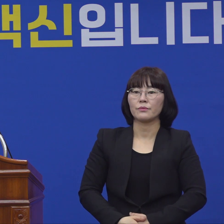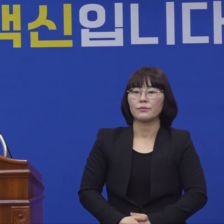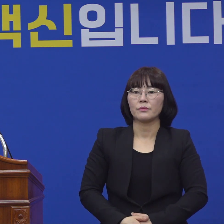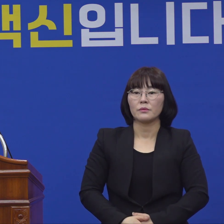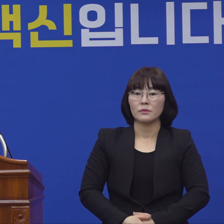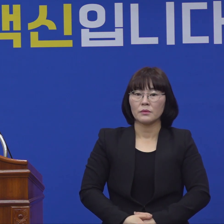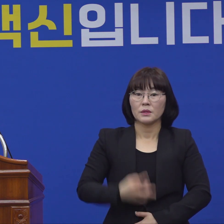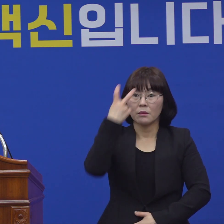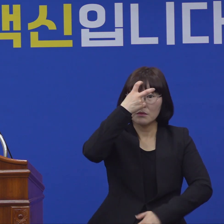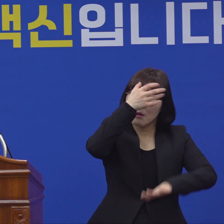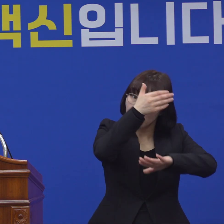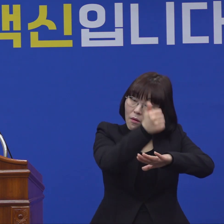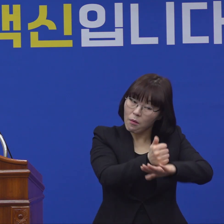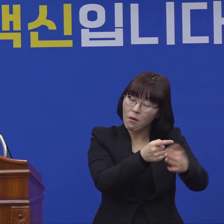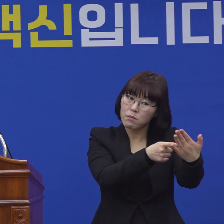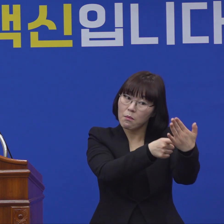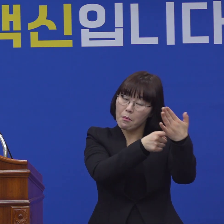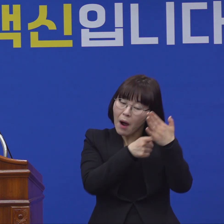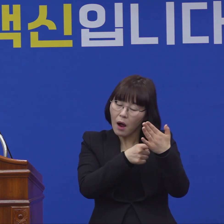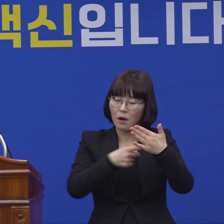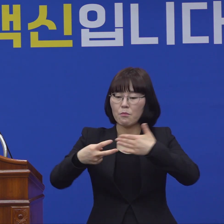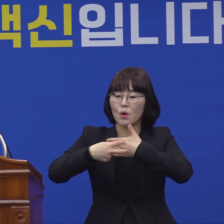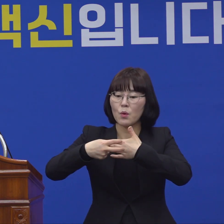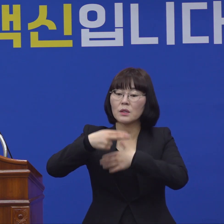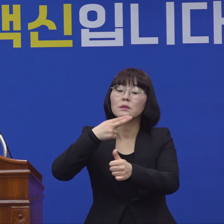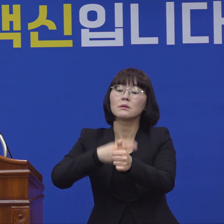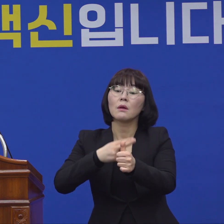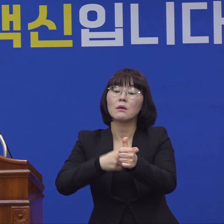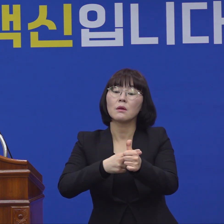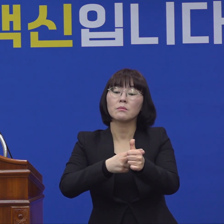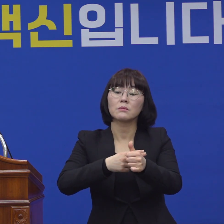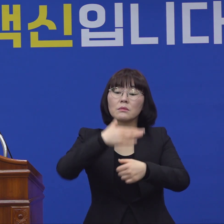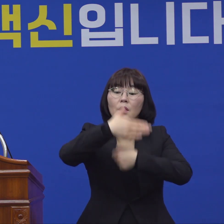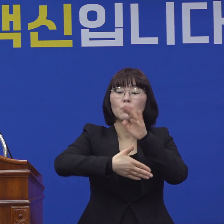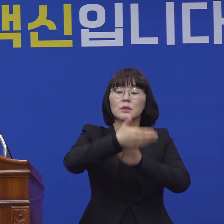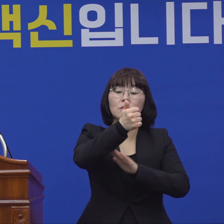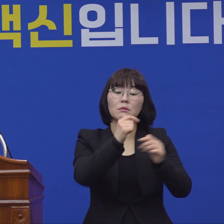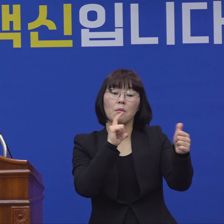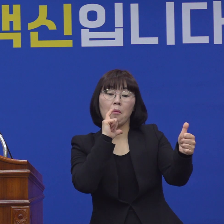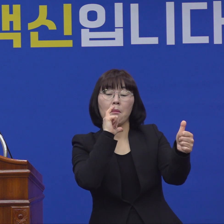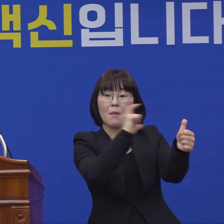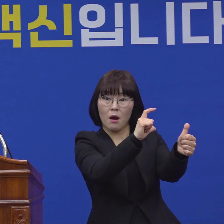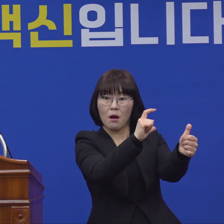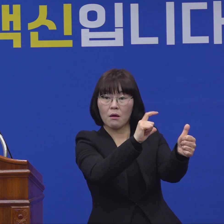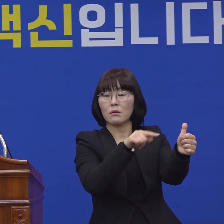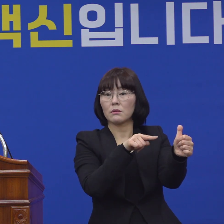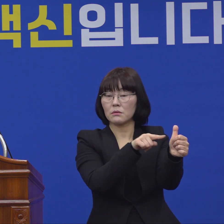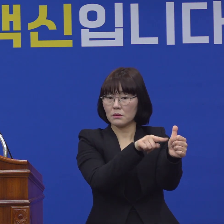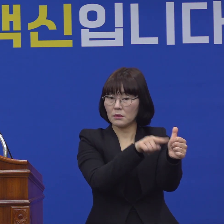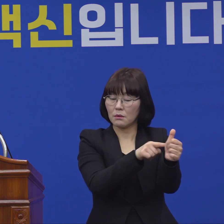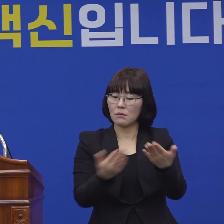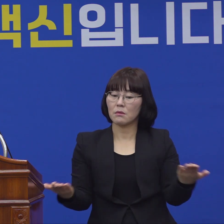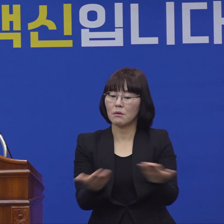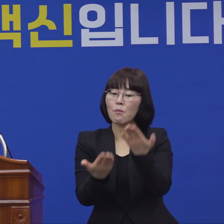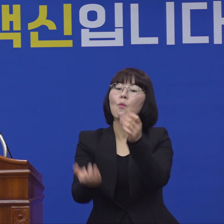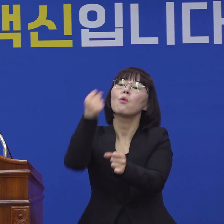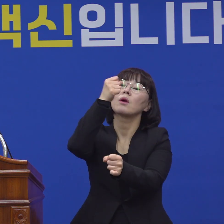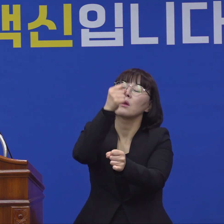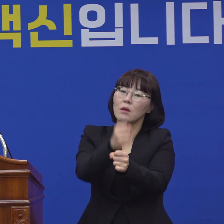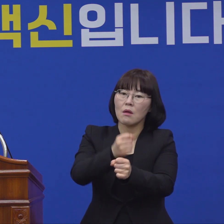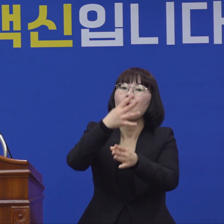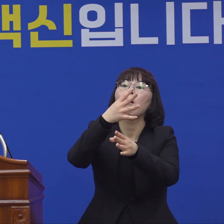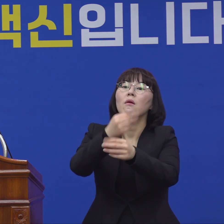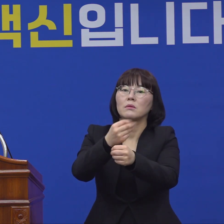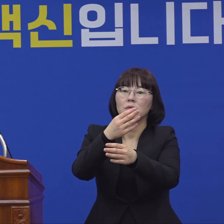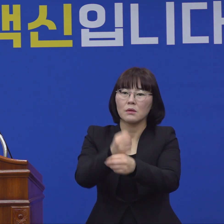진단 결과가 나오는 대로 의사의 소견에 따라서 시장님의 다시 복귀 일정은 정해질